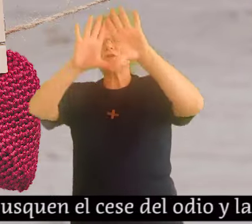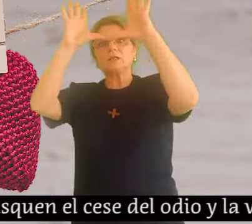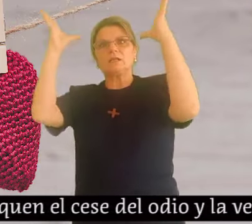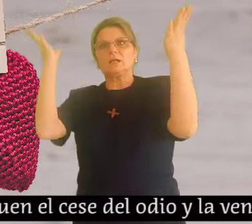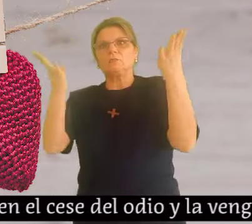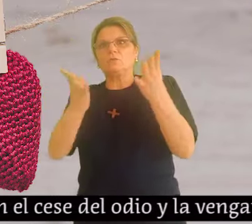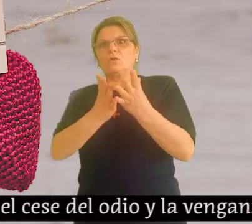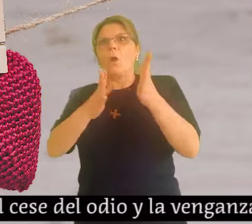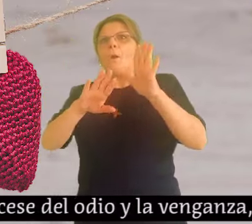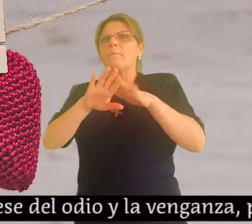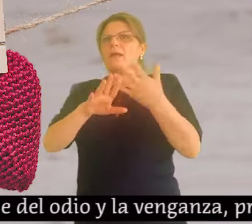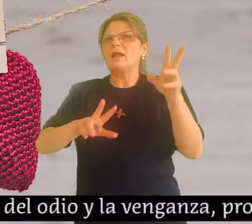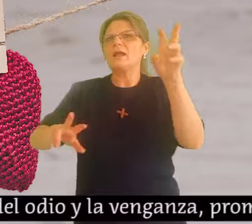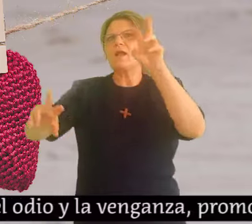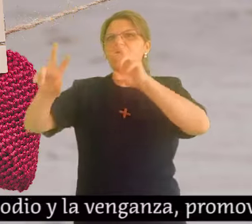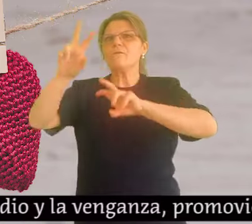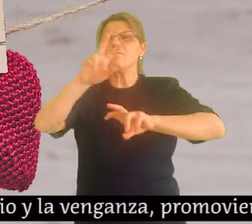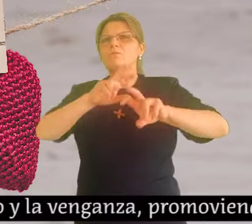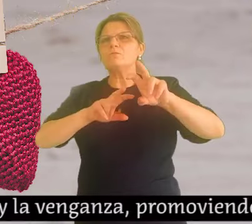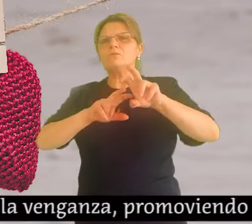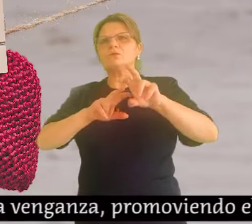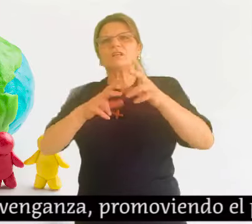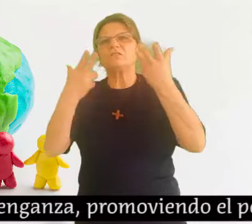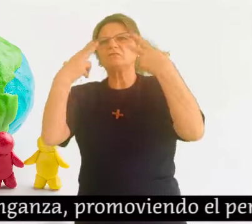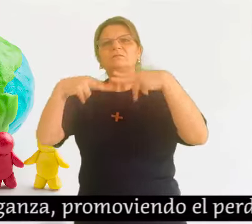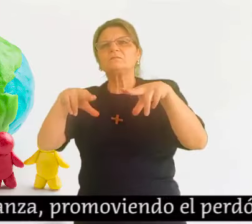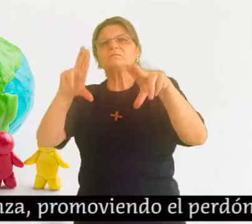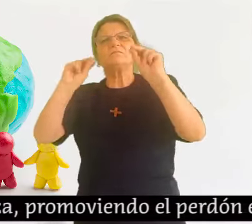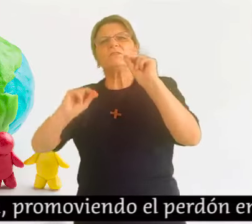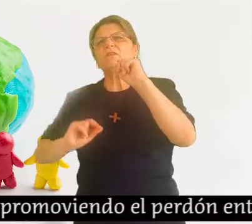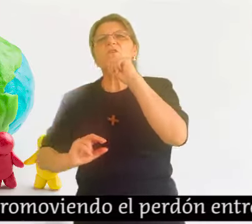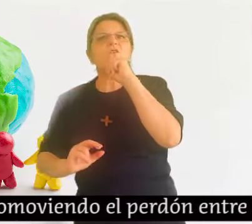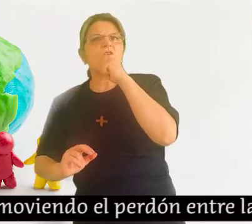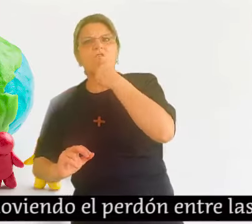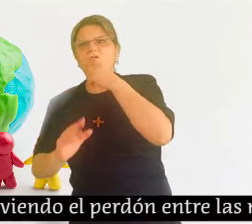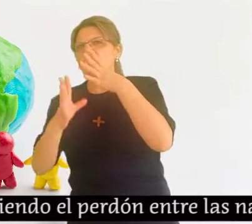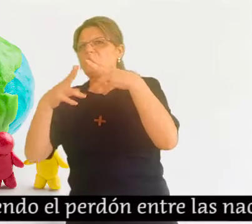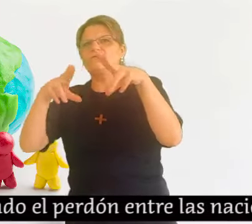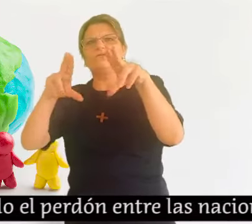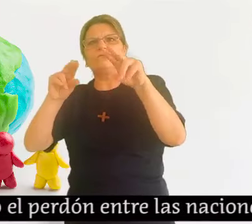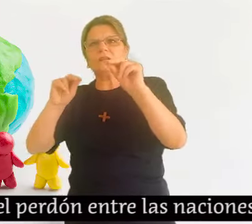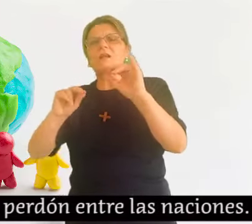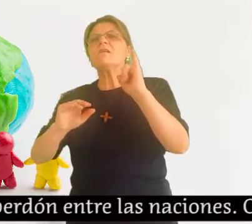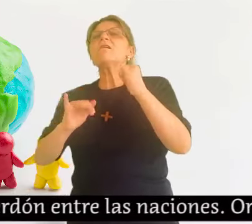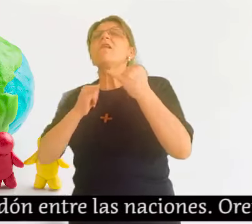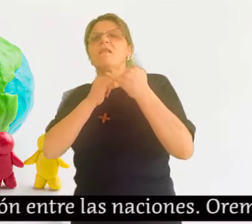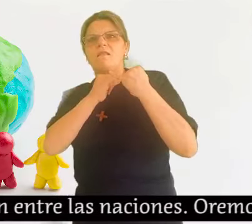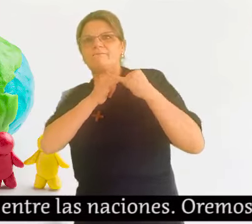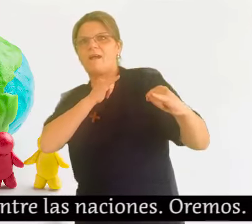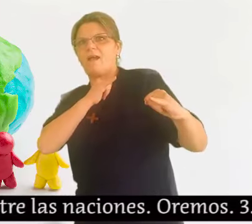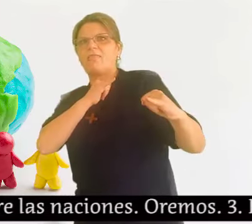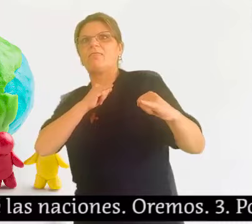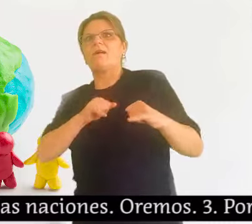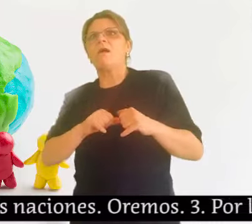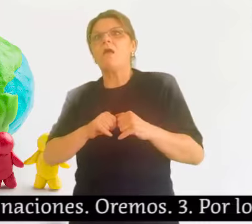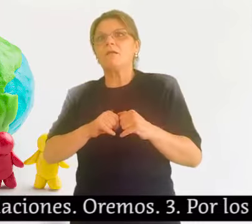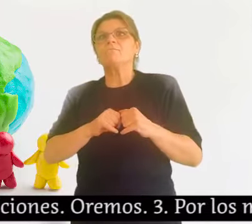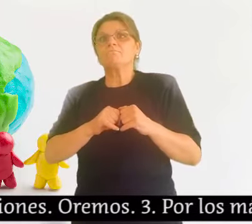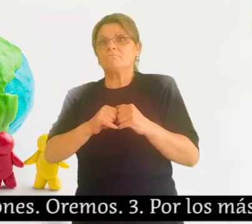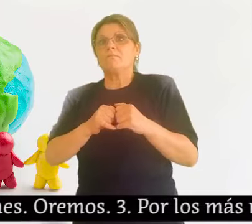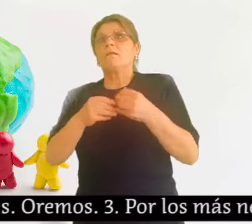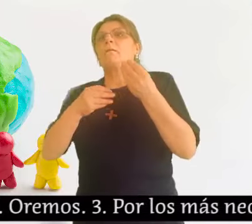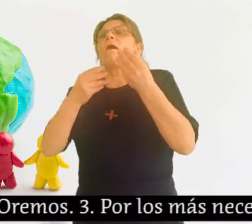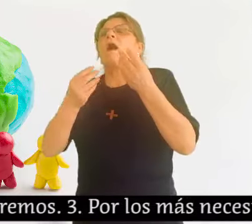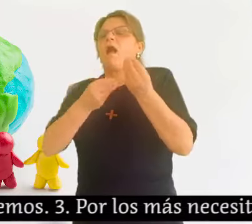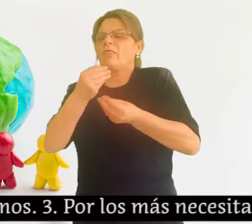Por los gobiernos del mundo, para que busquen el cese del odio y la venganza, promoviendo el perdón entre las naciones,